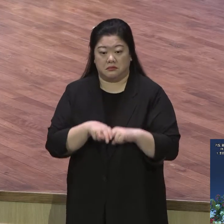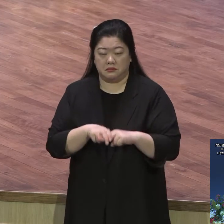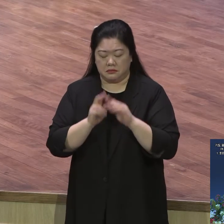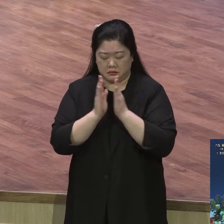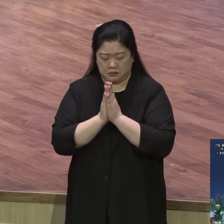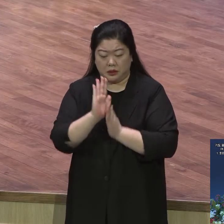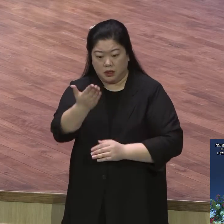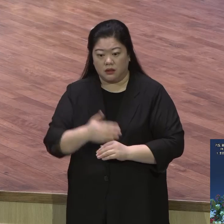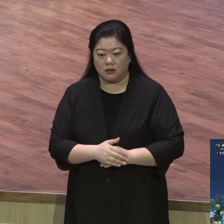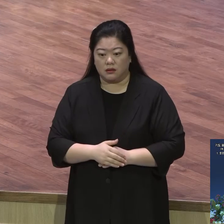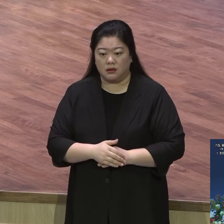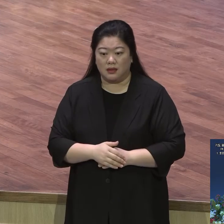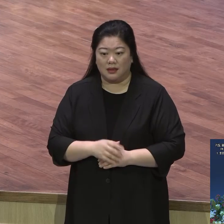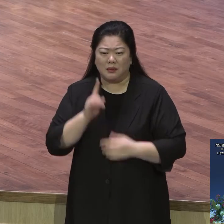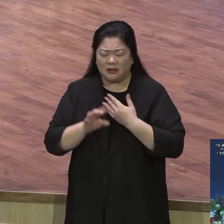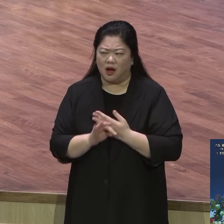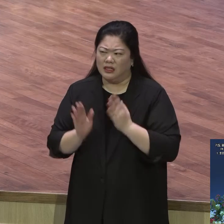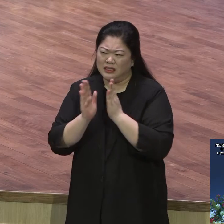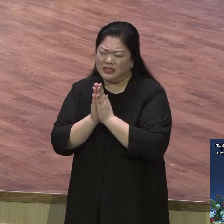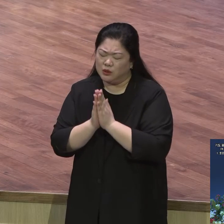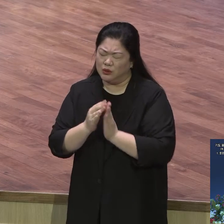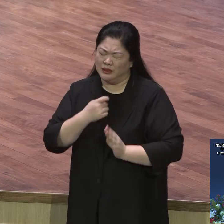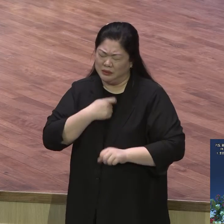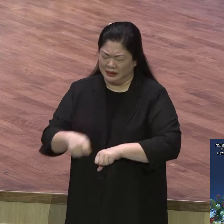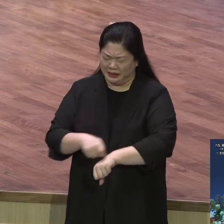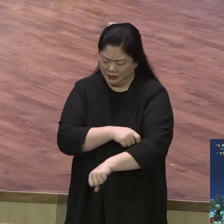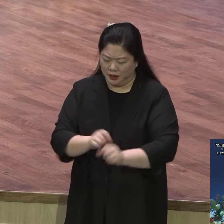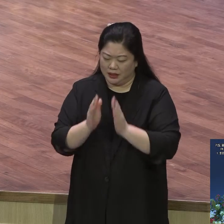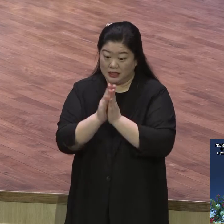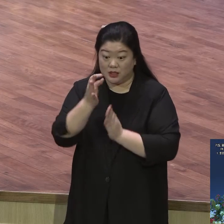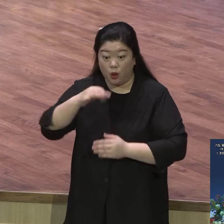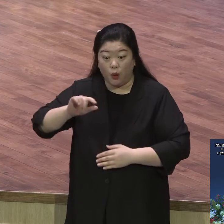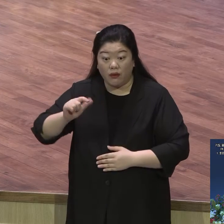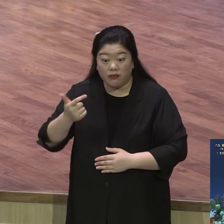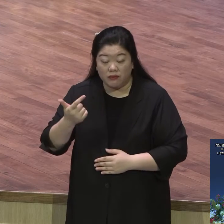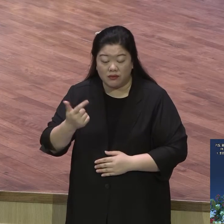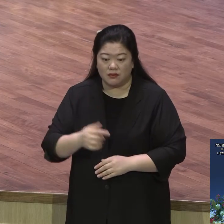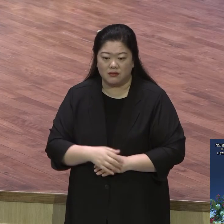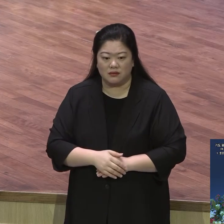이상한 소리들어 기도한 거든 이상한 데 가면 딱 문장하라고 기도 얼마든지 할 수 있다